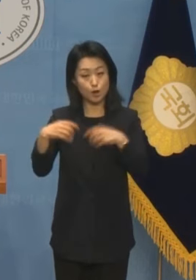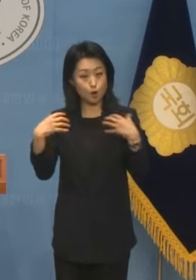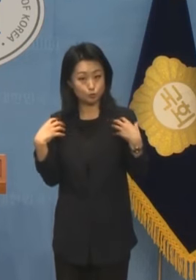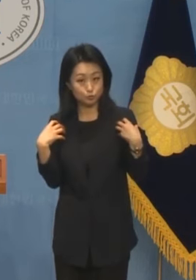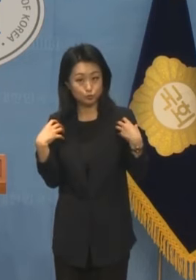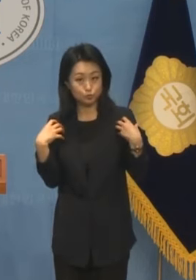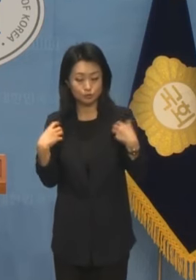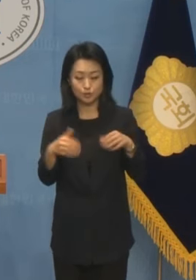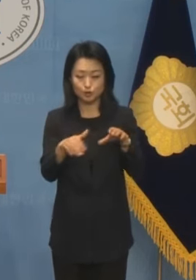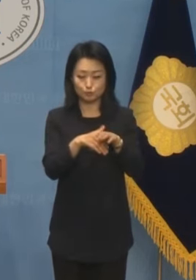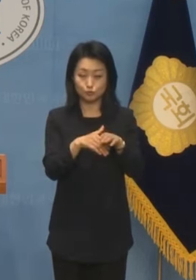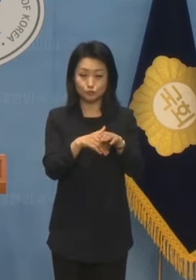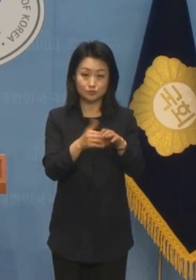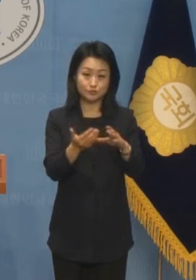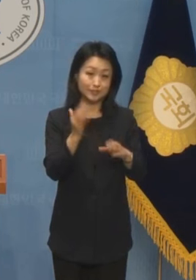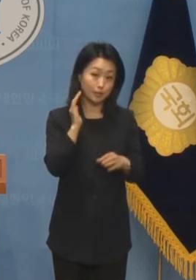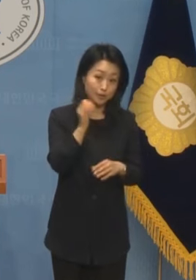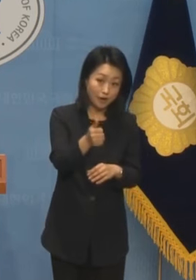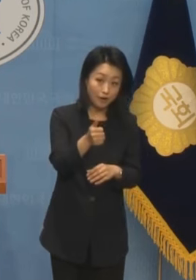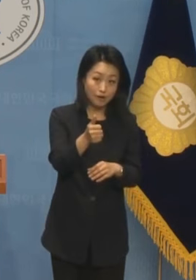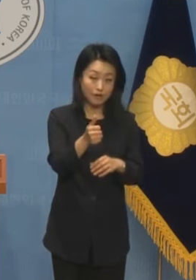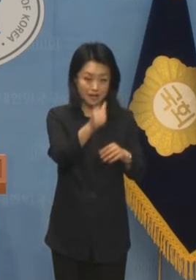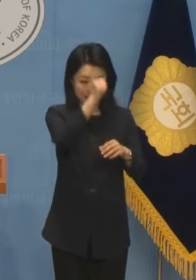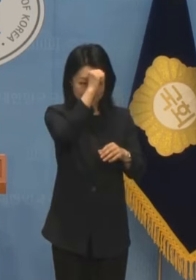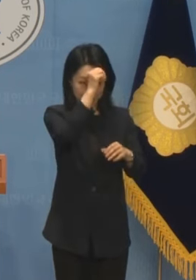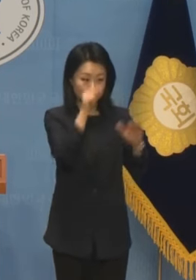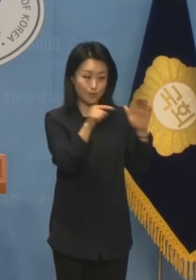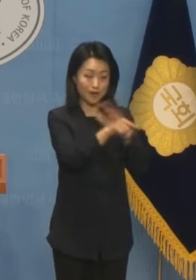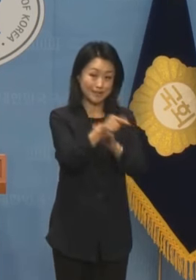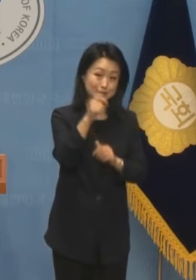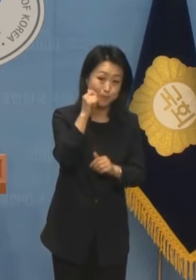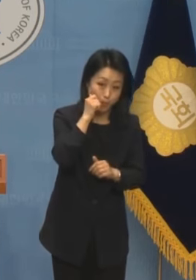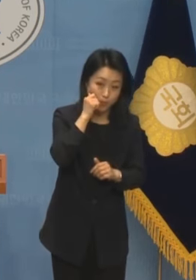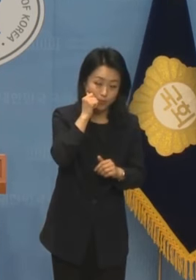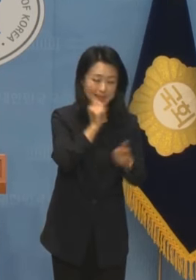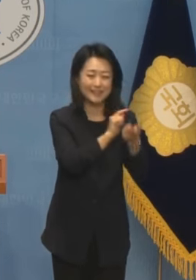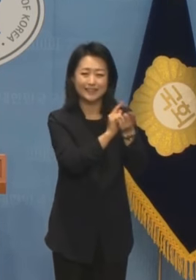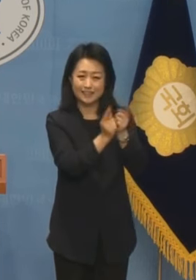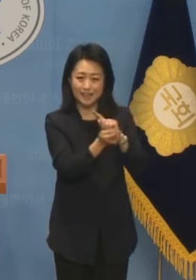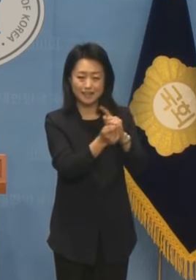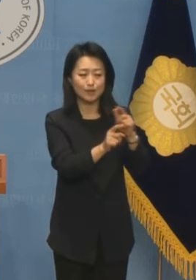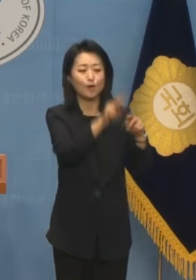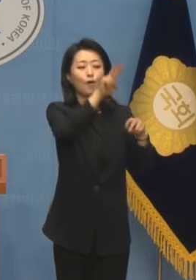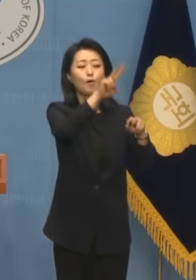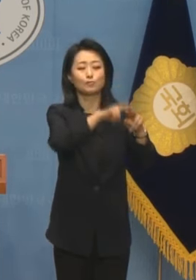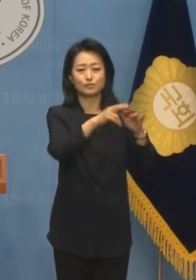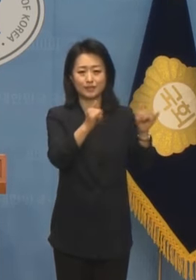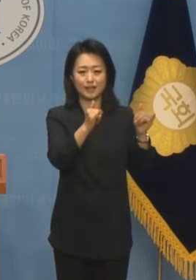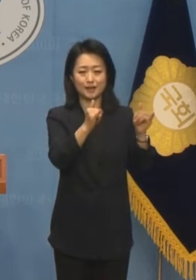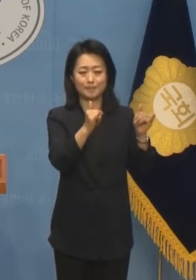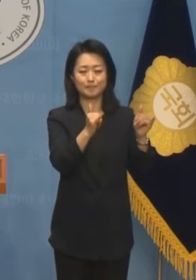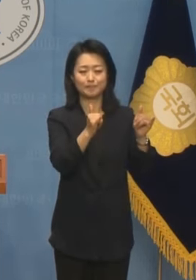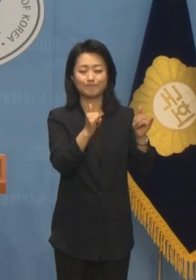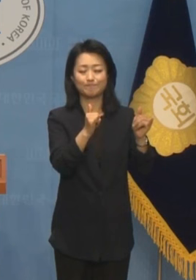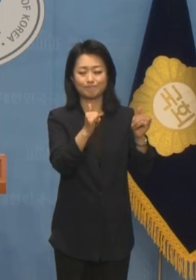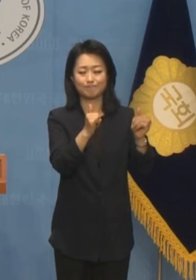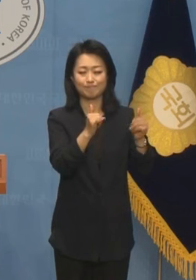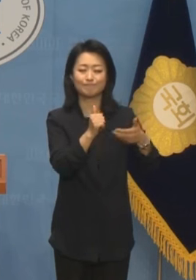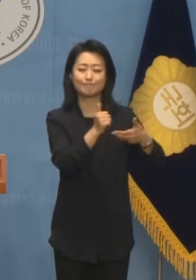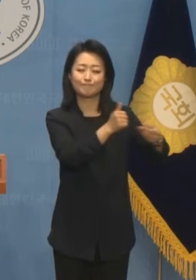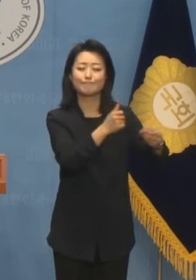문재인 대통령의 인도 방문이 무산되자 고위급 방문을 원하는 인도 측에 우리 정부가 먼저